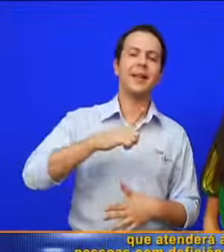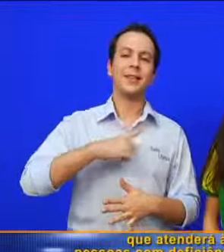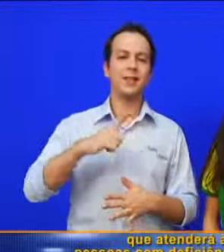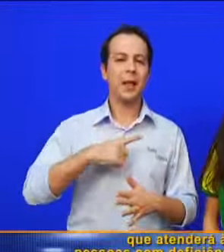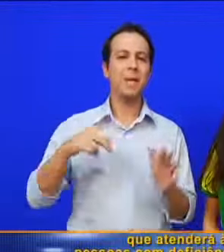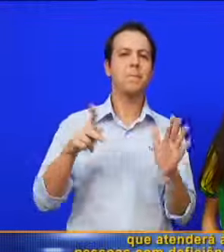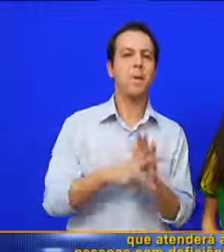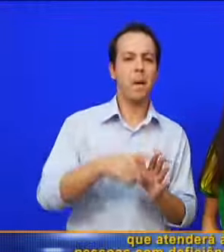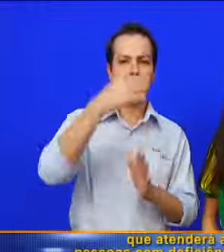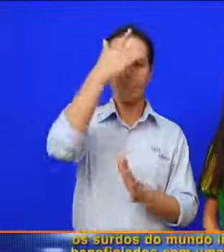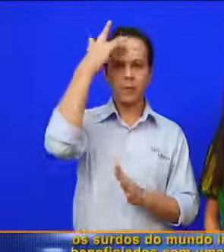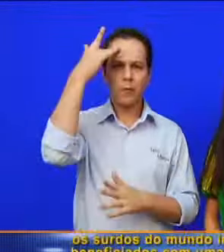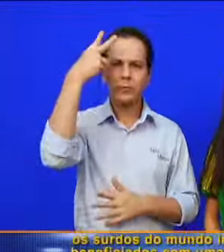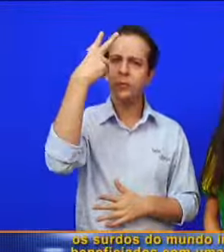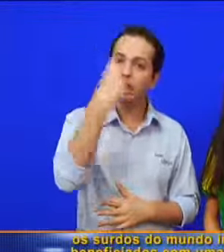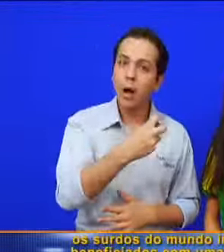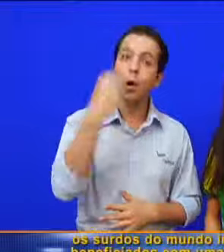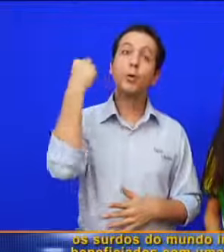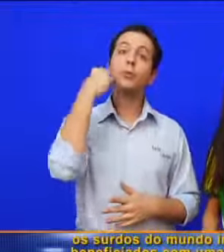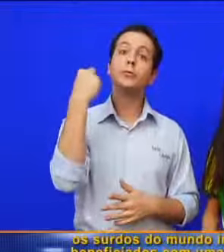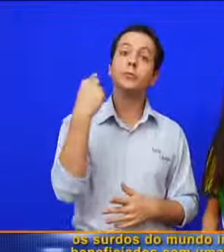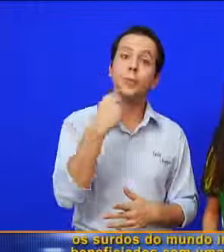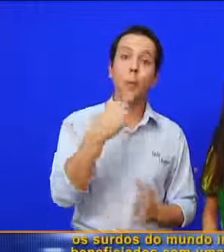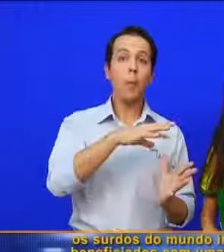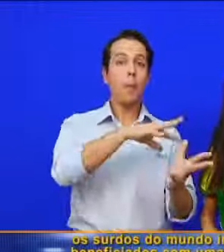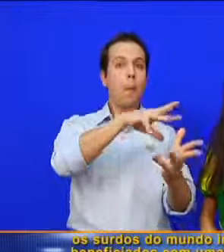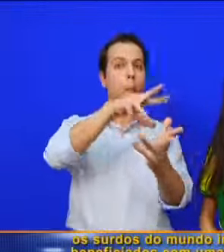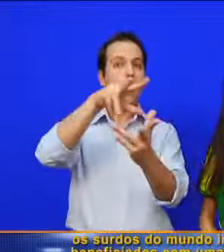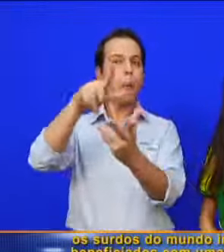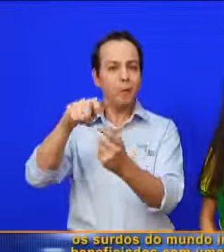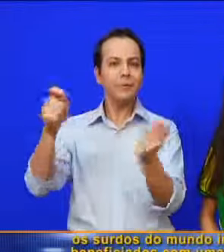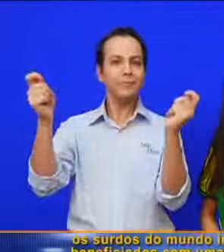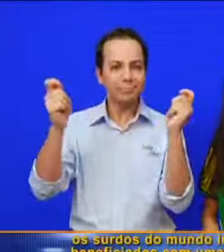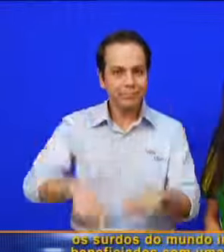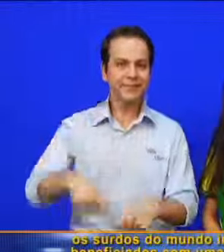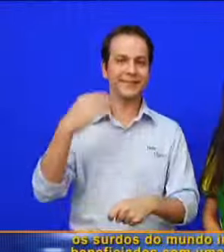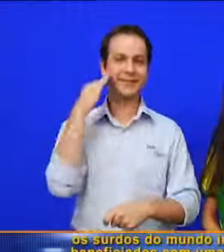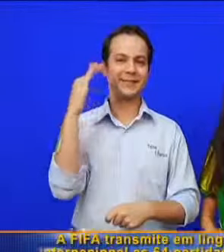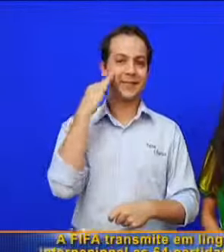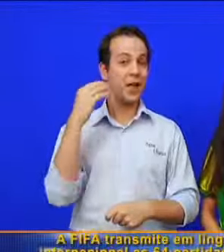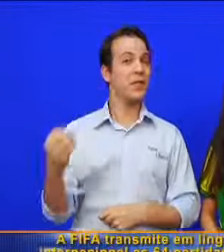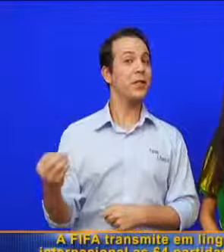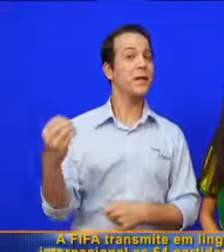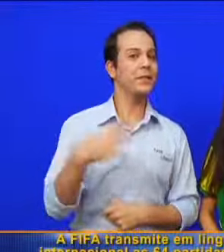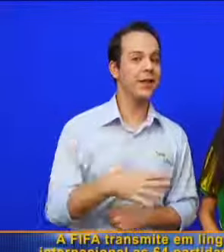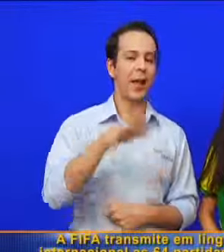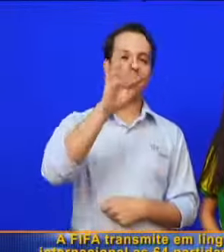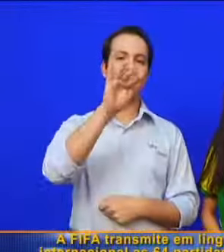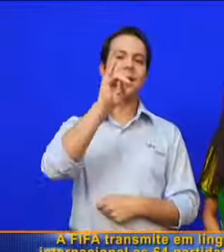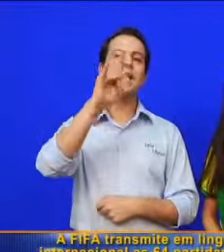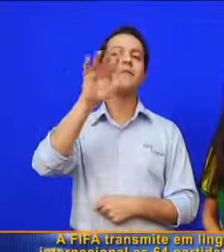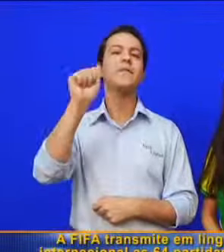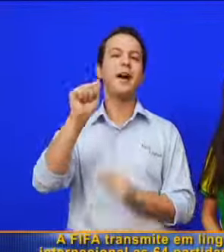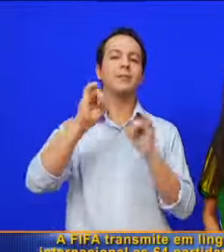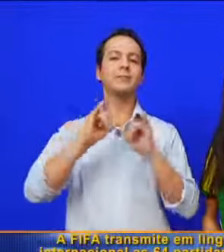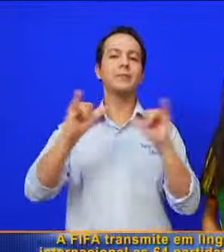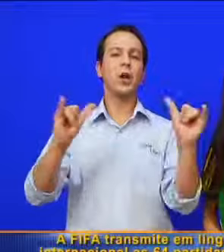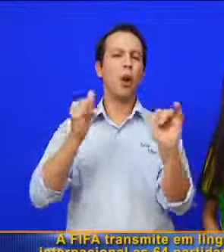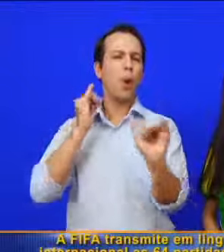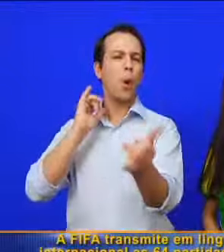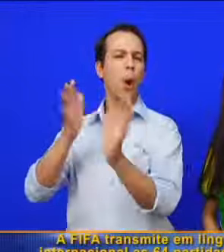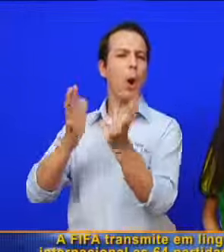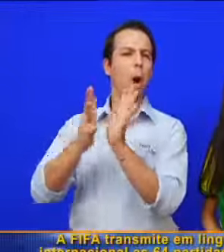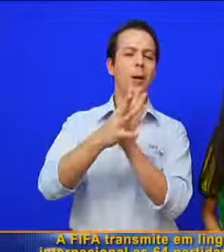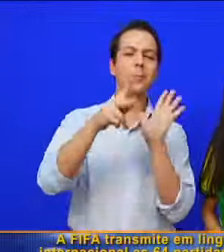pessoas com deficiência visual, os surdos do mundo inteiro são beneficiados com uma novidade. A FIFA transmite em língua de sinais